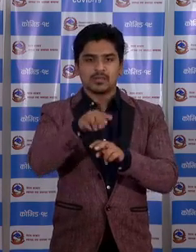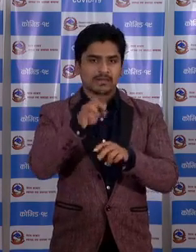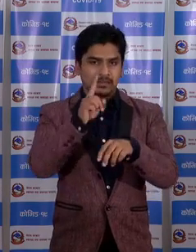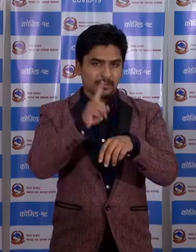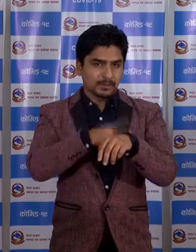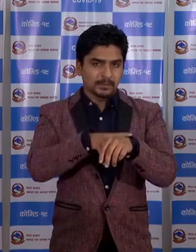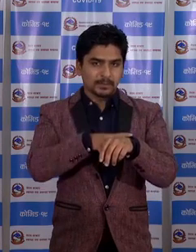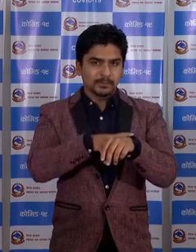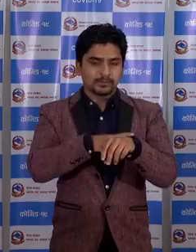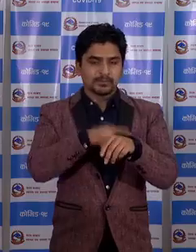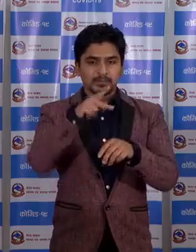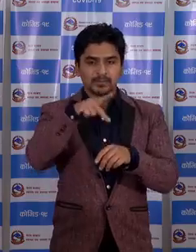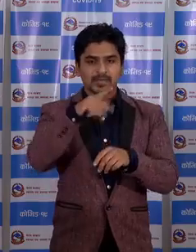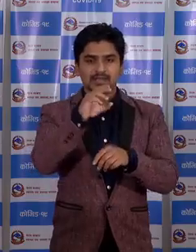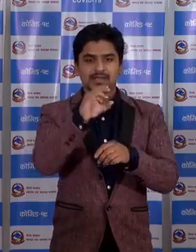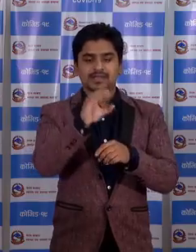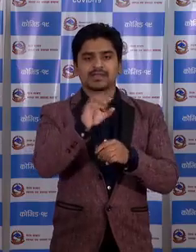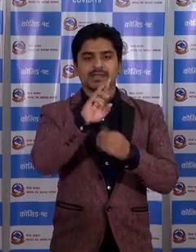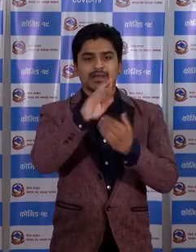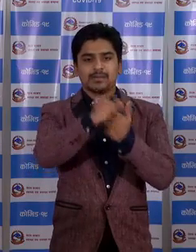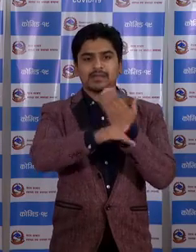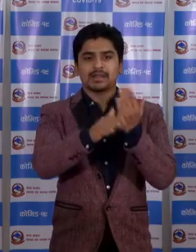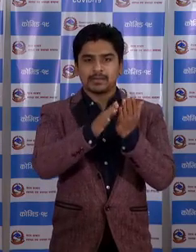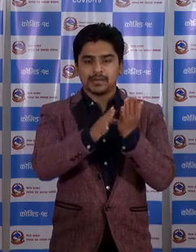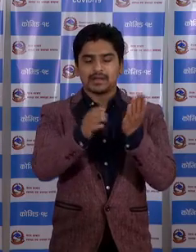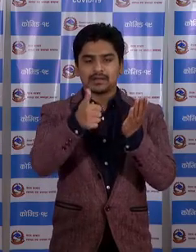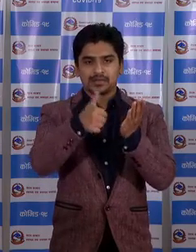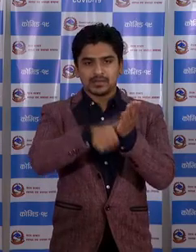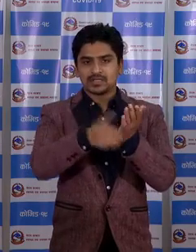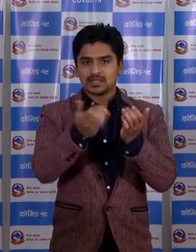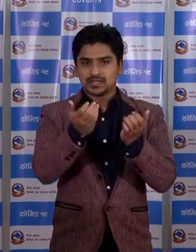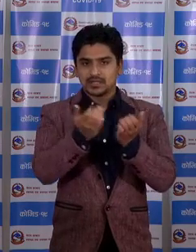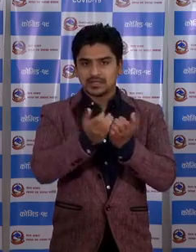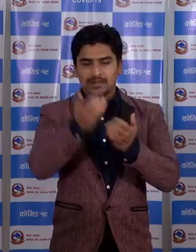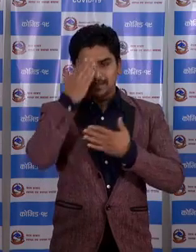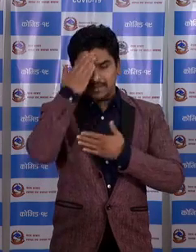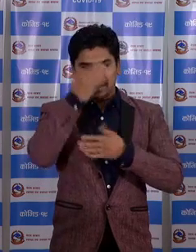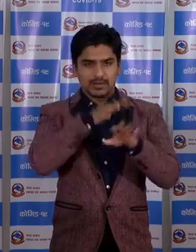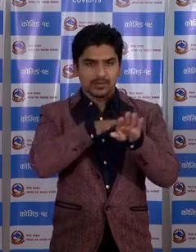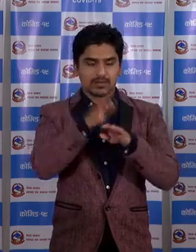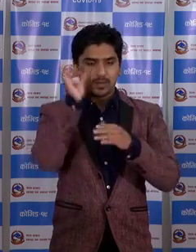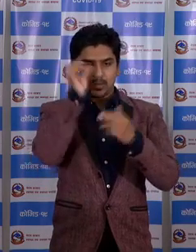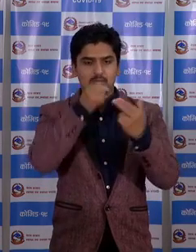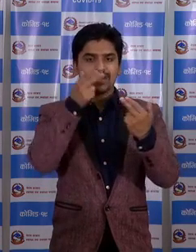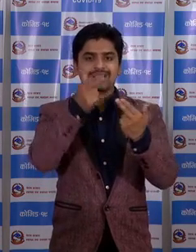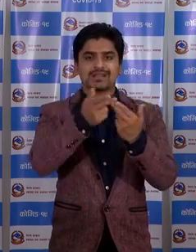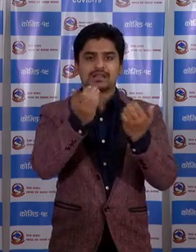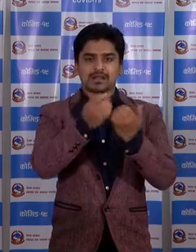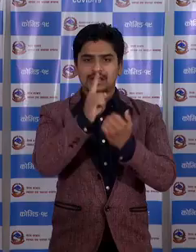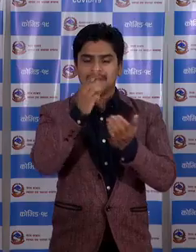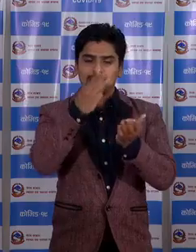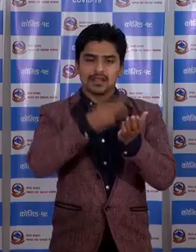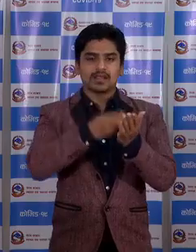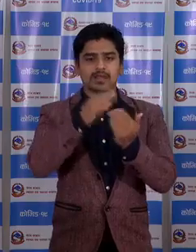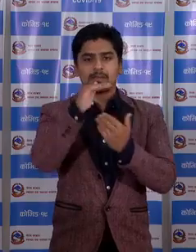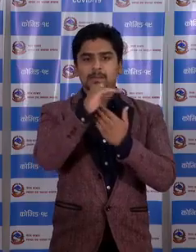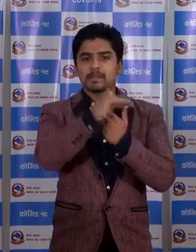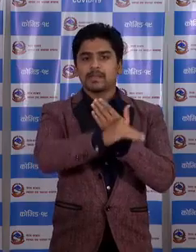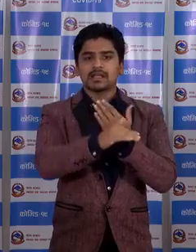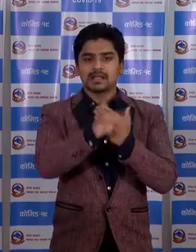PCR प्रविदिवाट परिक्षेन गडियर संक्रमित अरुको पहिचान गडि एकमात्र विधी